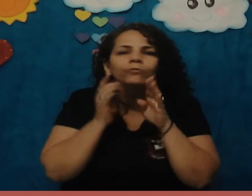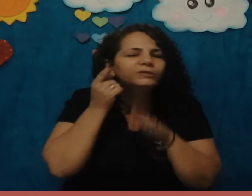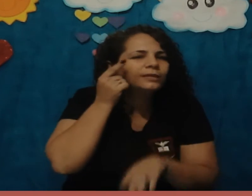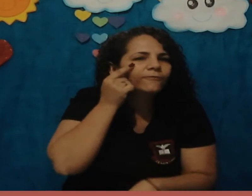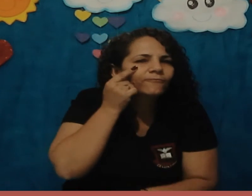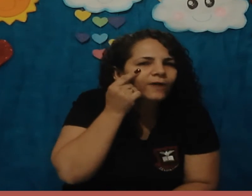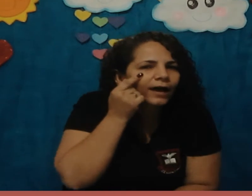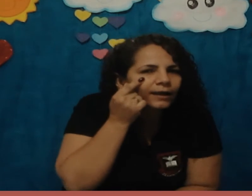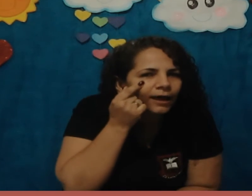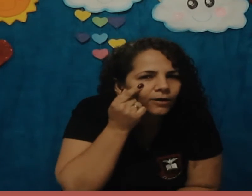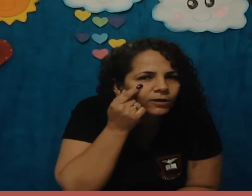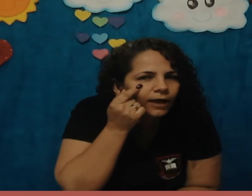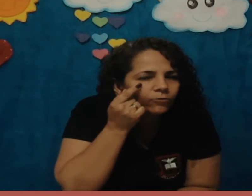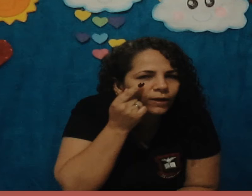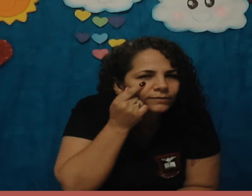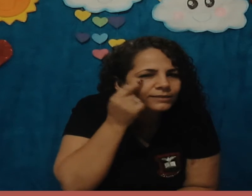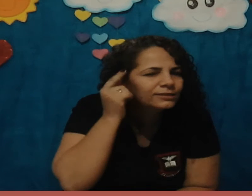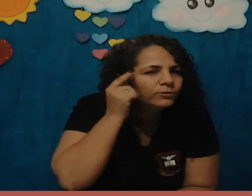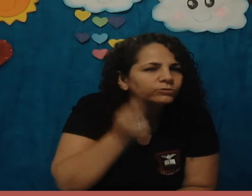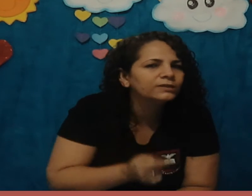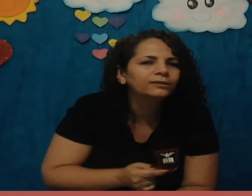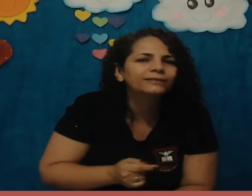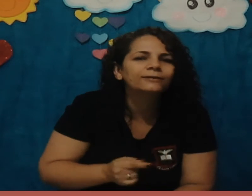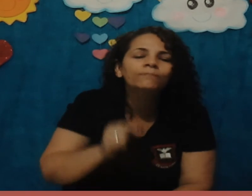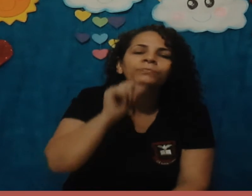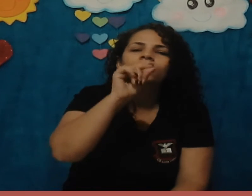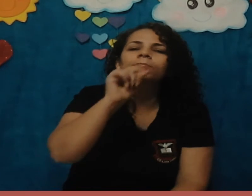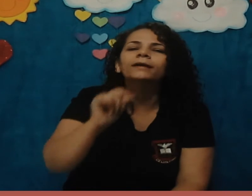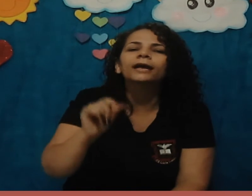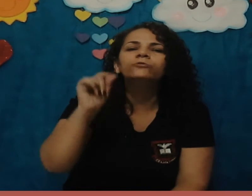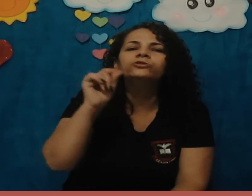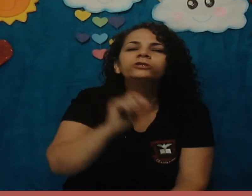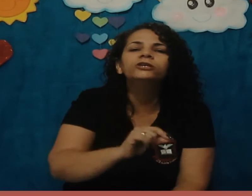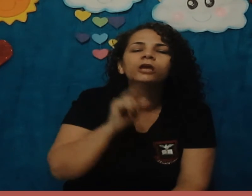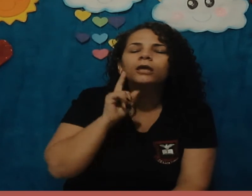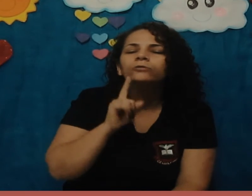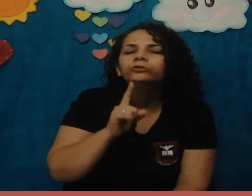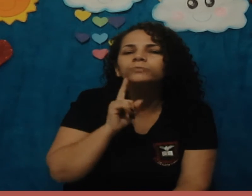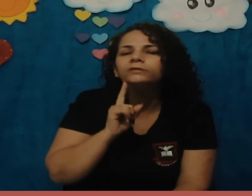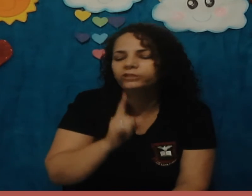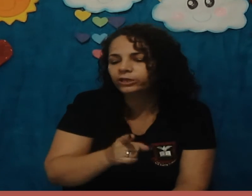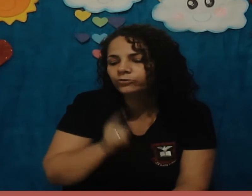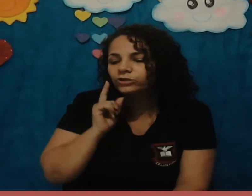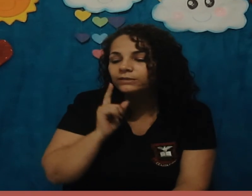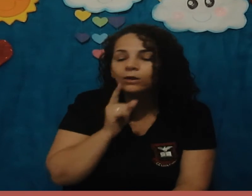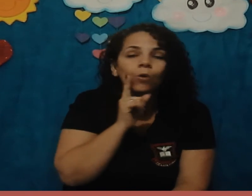observar lá, olha, com atenção e concentração e marcar o X nos bichinhos que são